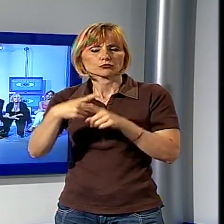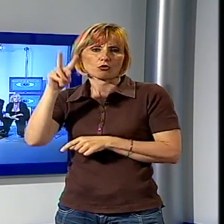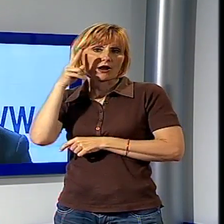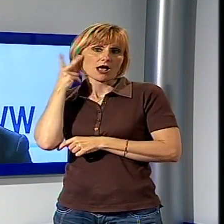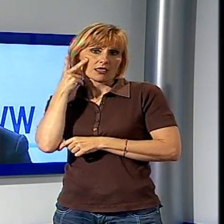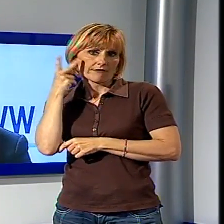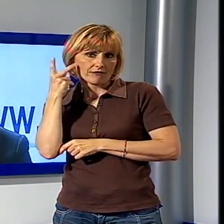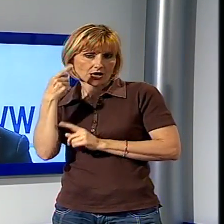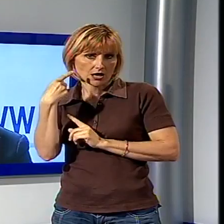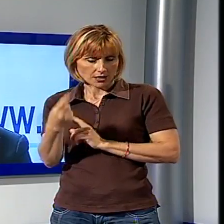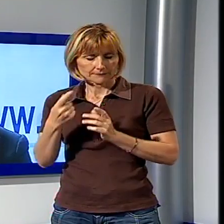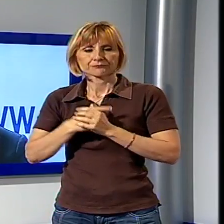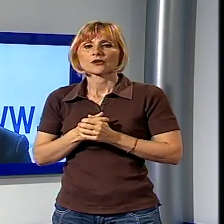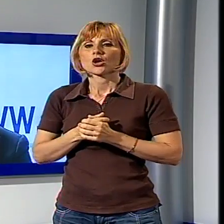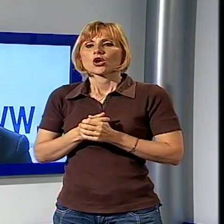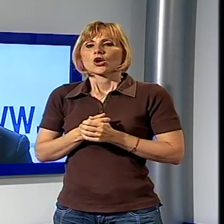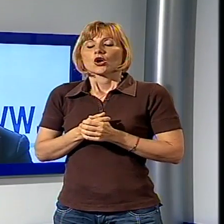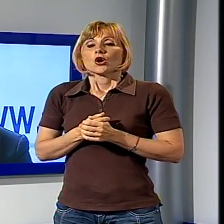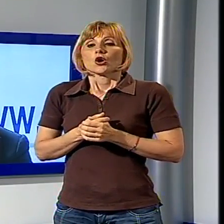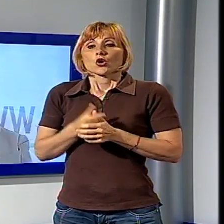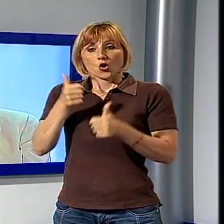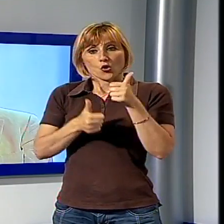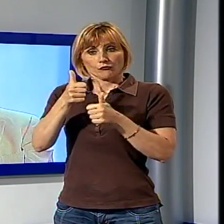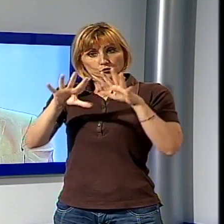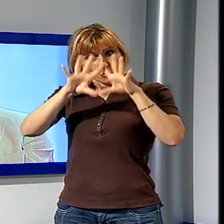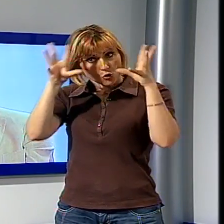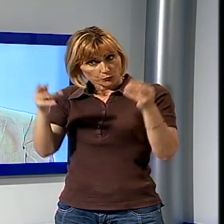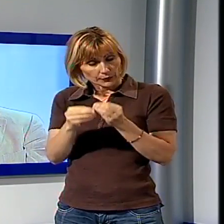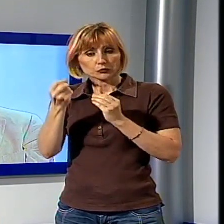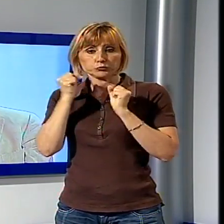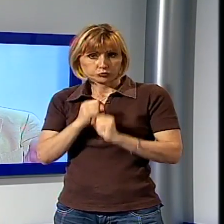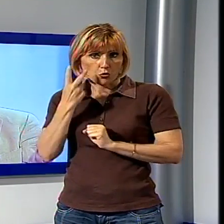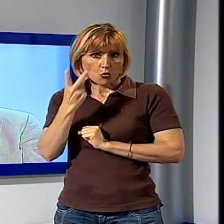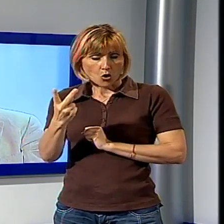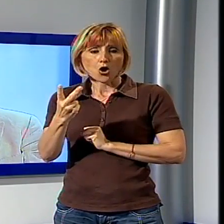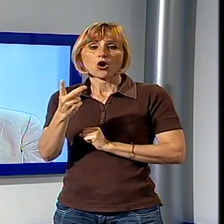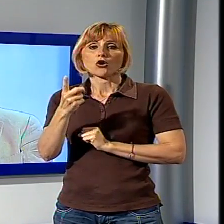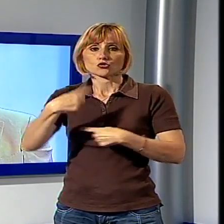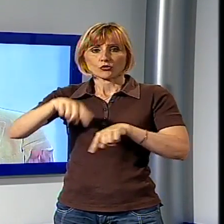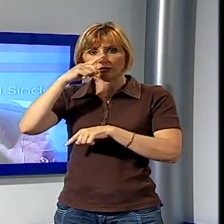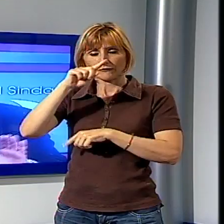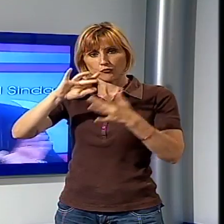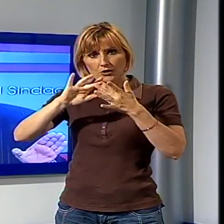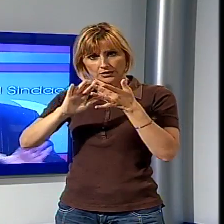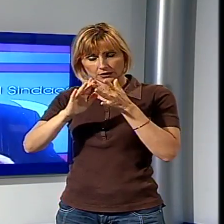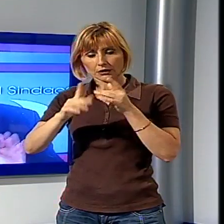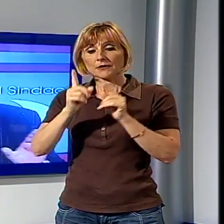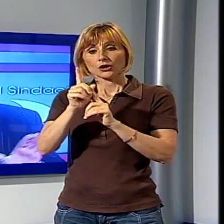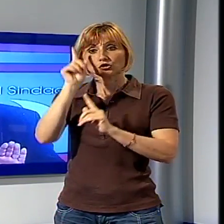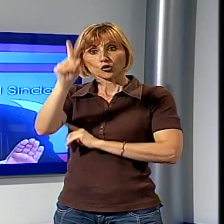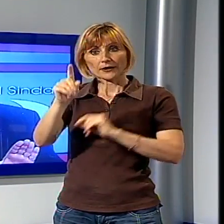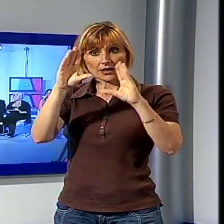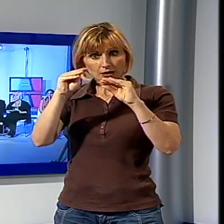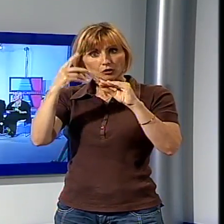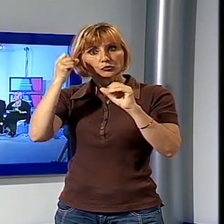il confronto in versione integrale visibile sul sito internet di Noi TV domenica notte sapremo chi dei due contendenti sarà il